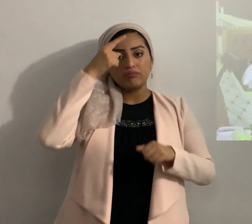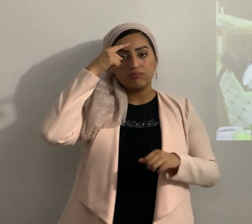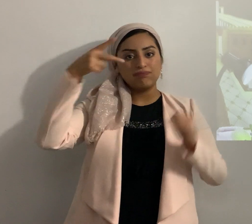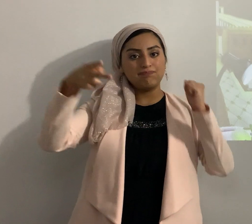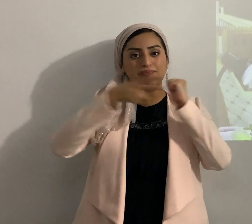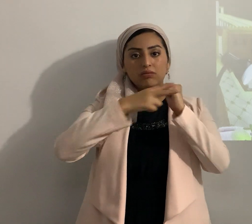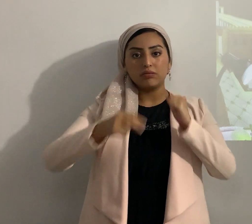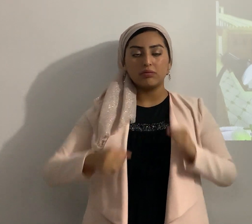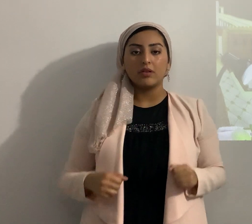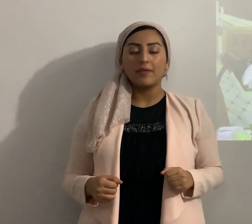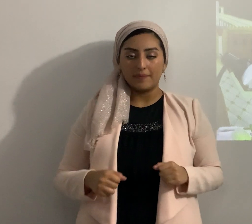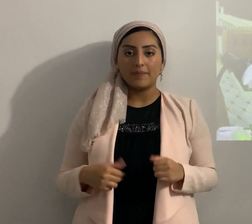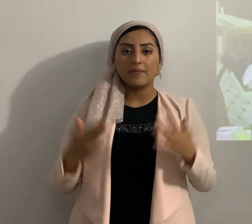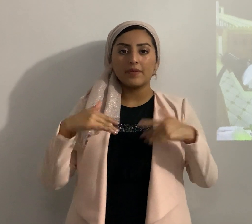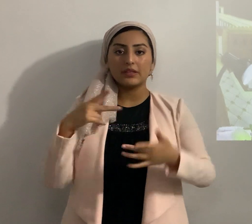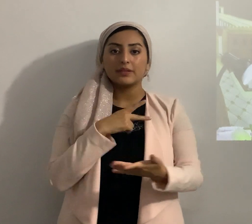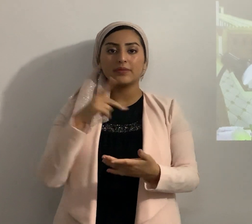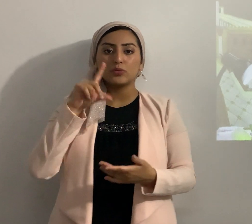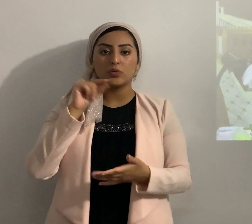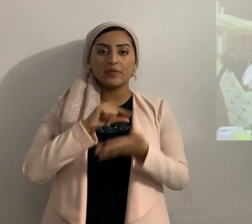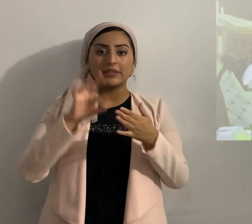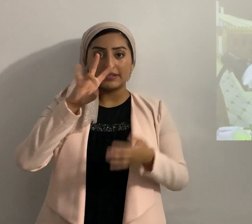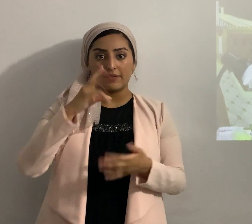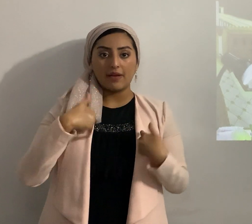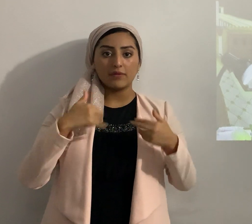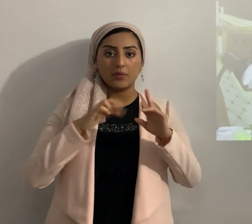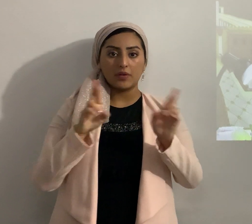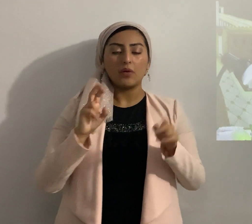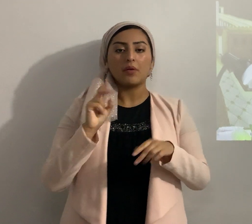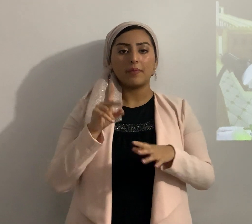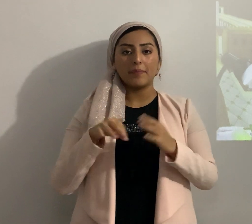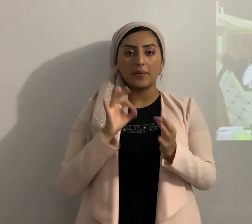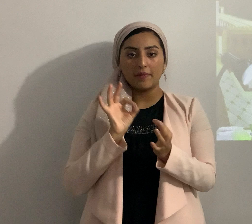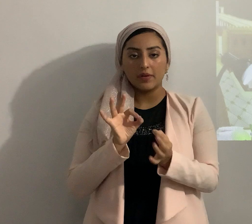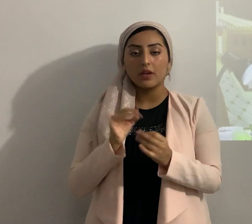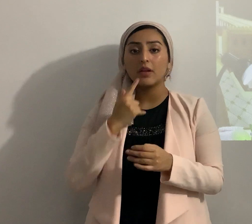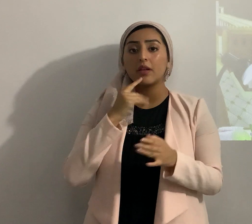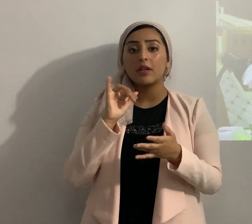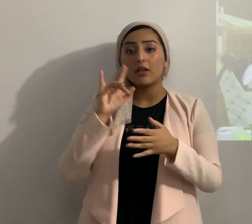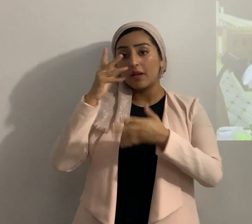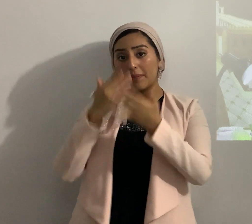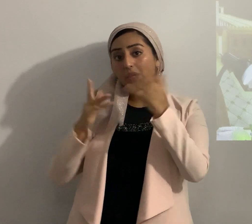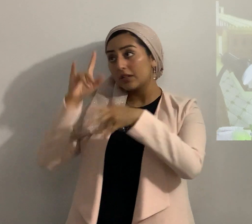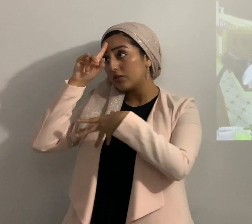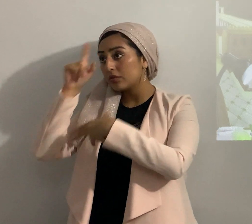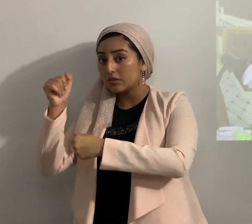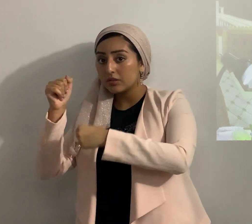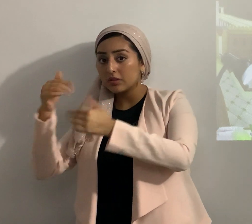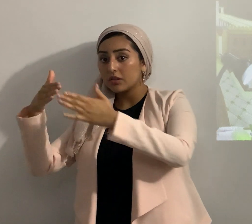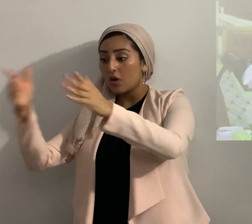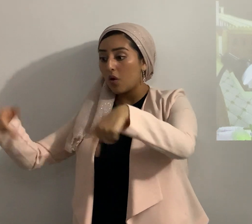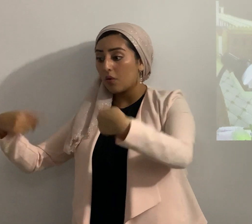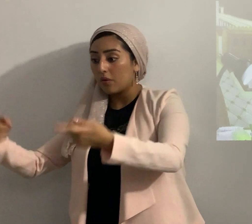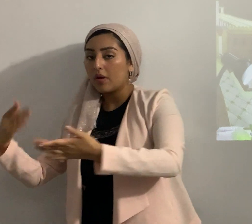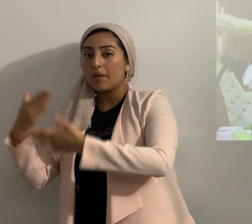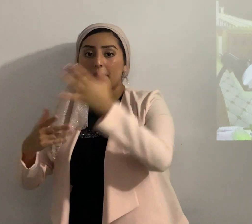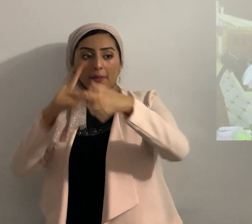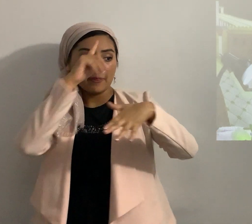bueno en tu Salmo 20 verso 7 ya lo tienen perfecto estos confían en carros ahí lo tienes y aquellos en caballos ahí los